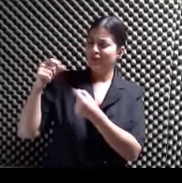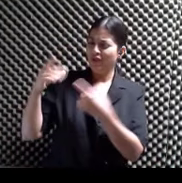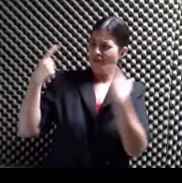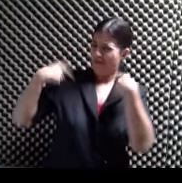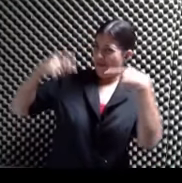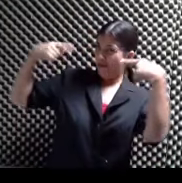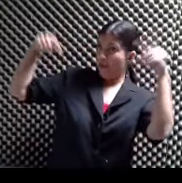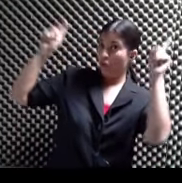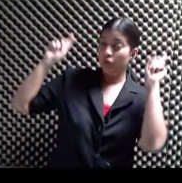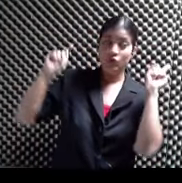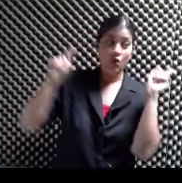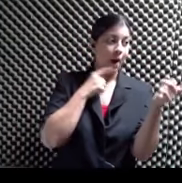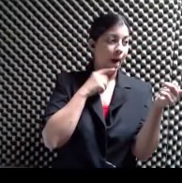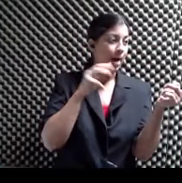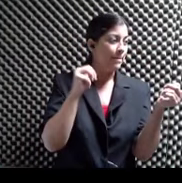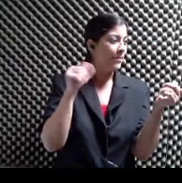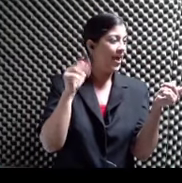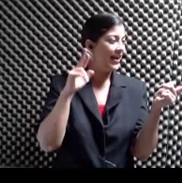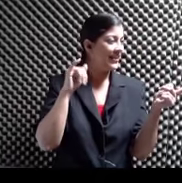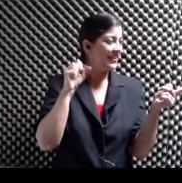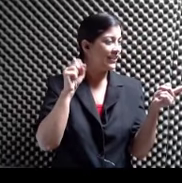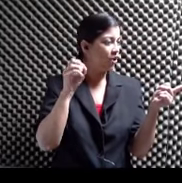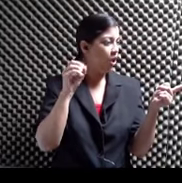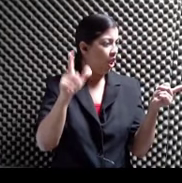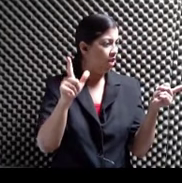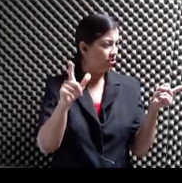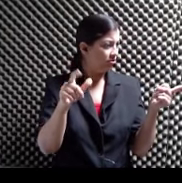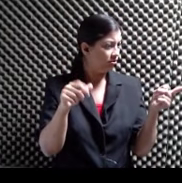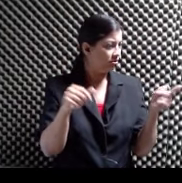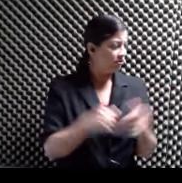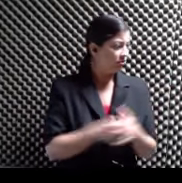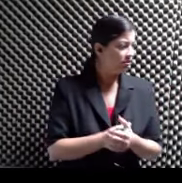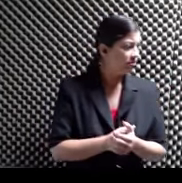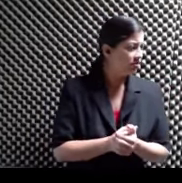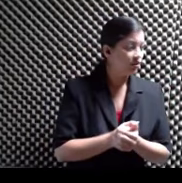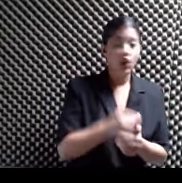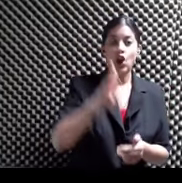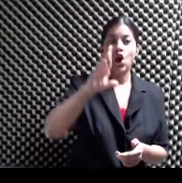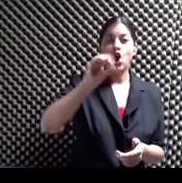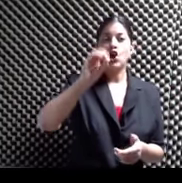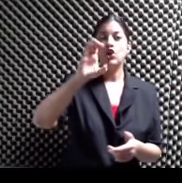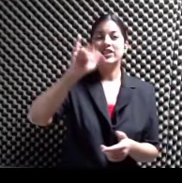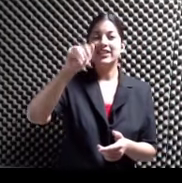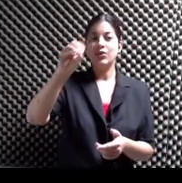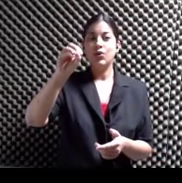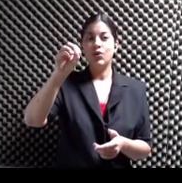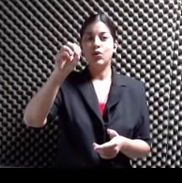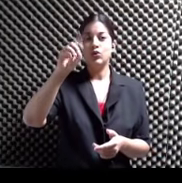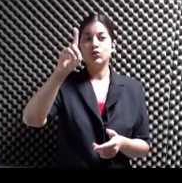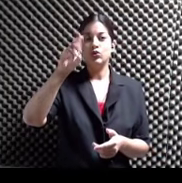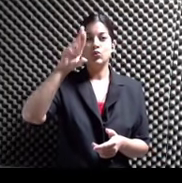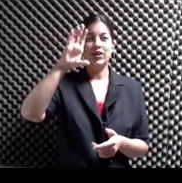pasó Por la puerta Marisol Marisol fue? No Dijo Rocio Durcal Más o menos lo mismo Que te han